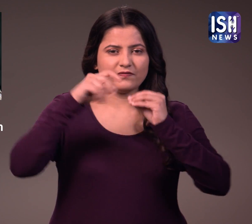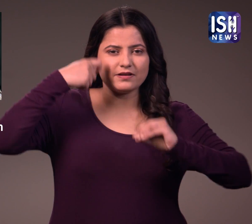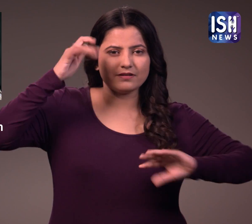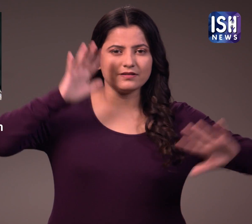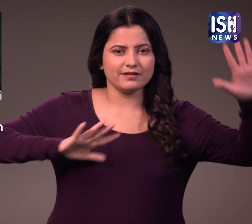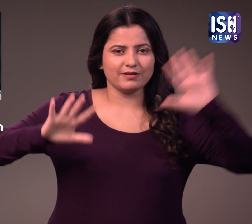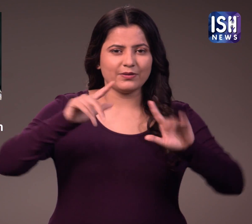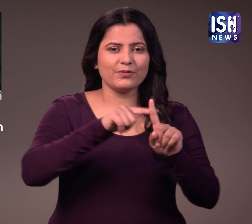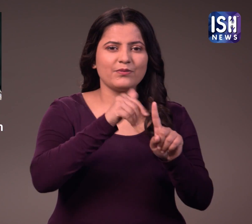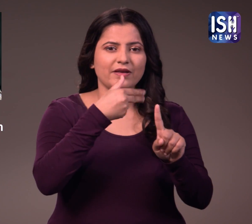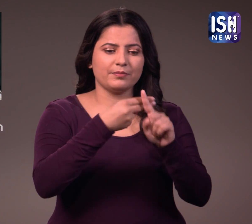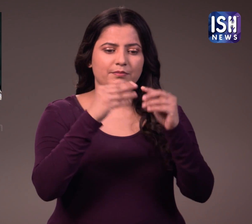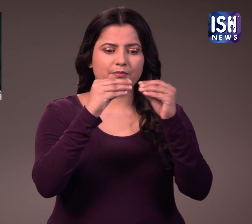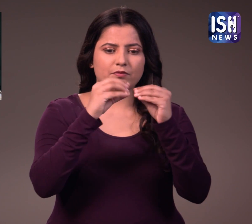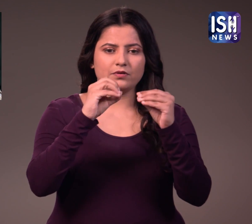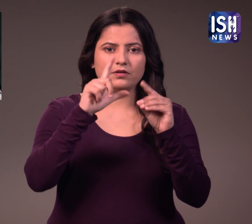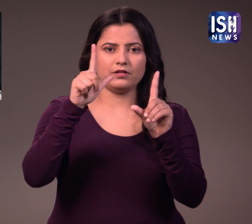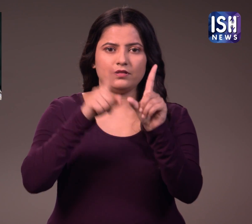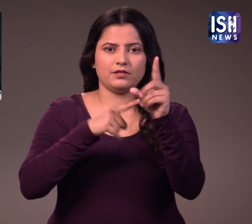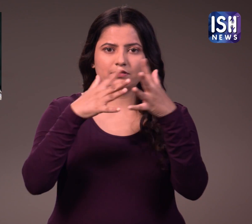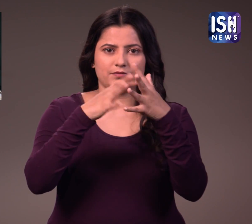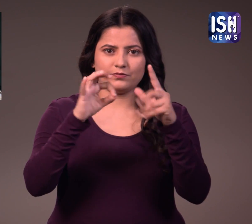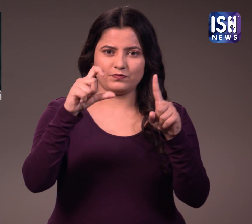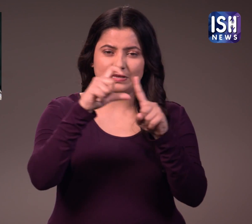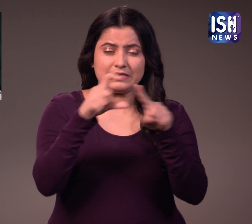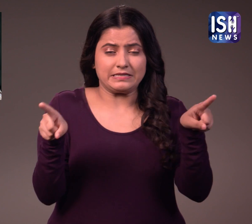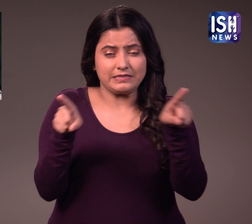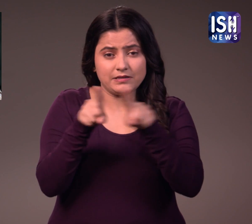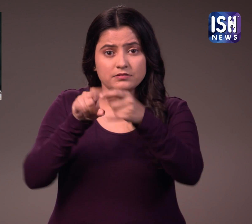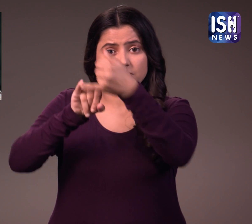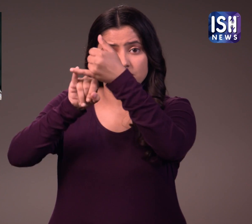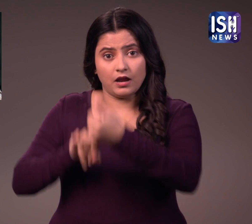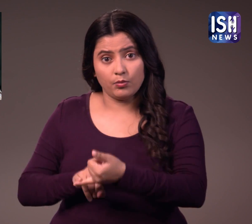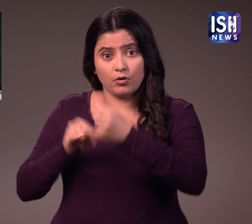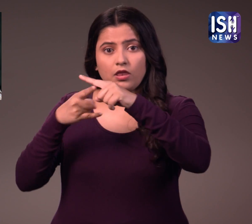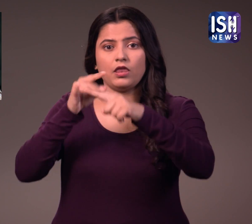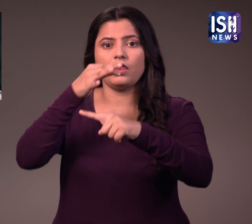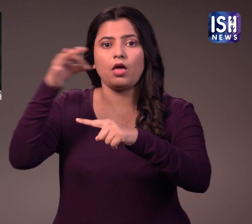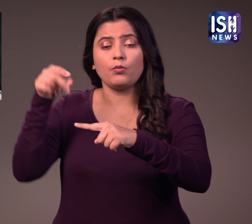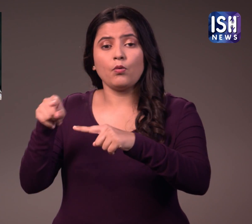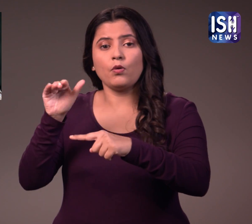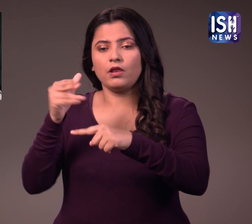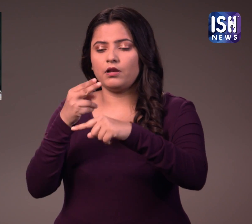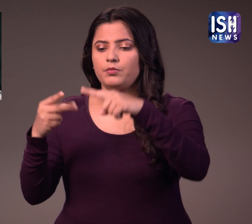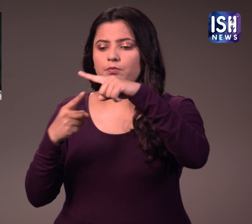जैसे हमारे यहां बॉलिवुड है, वैसे ही धक्षिन में टॉलिवुड है